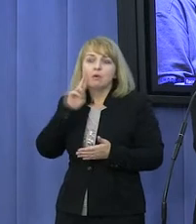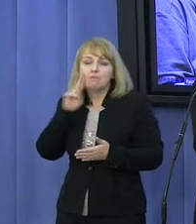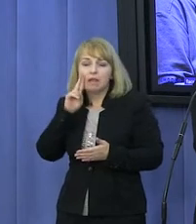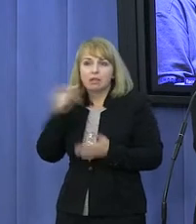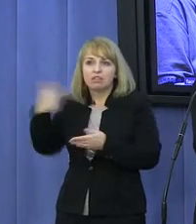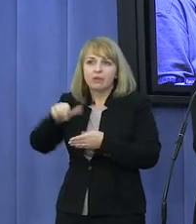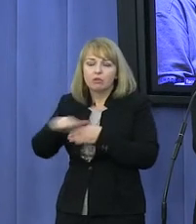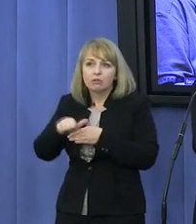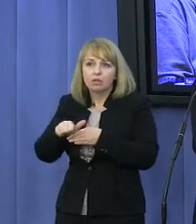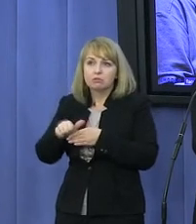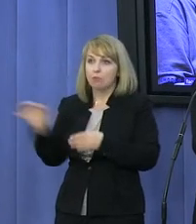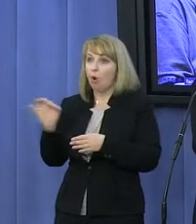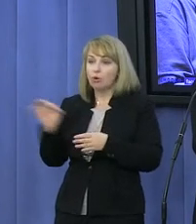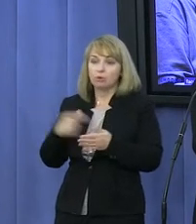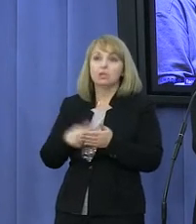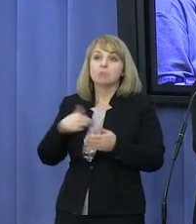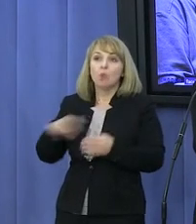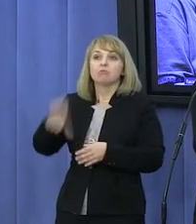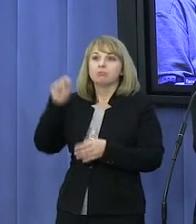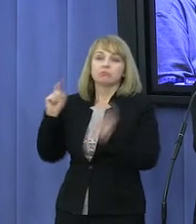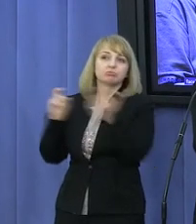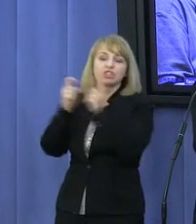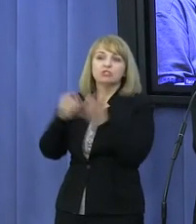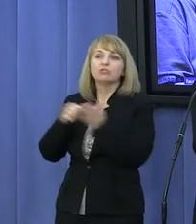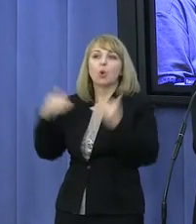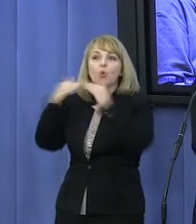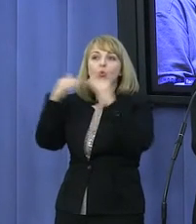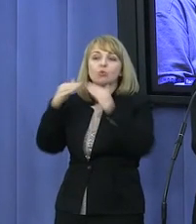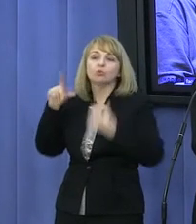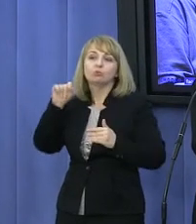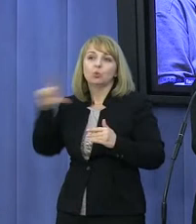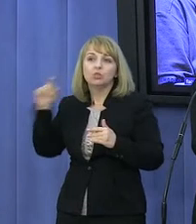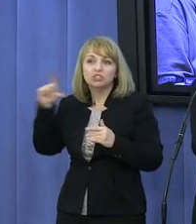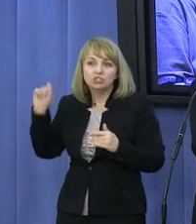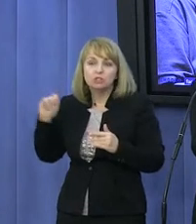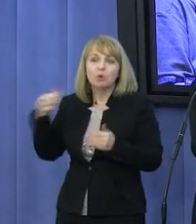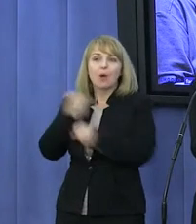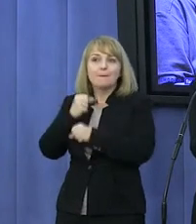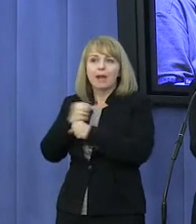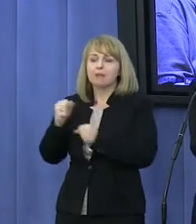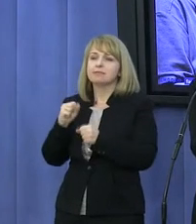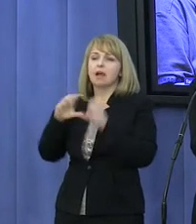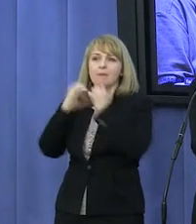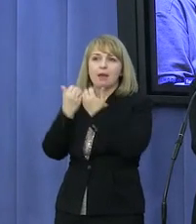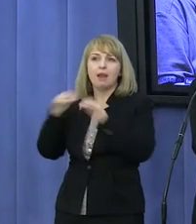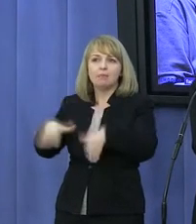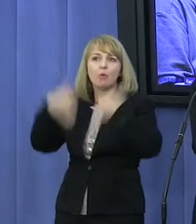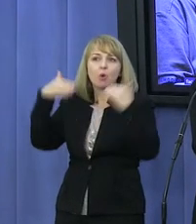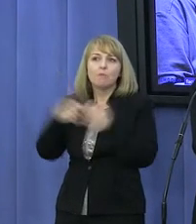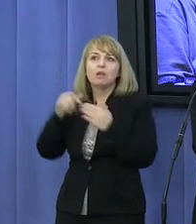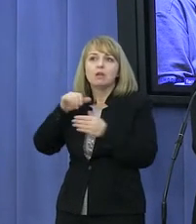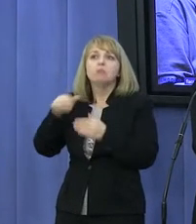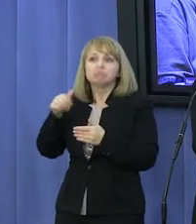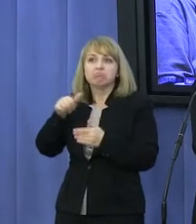Zagłosował przeciwko rezolucji w sprawie włączenia perspektywy równości płci w pracę Parlamentu Europejskiego. Zagłosował przeciwko